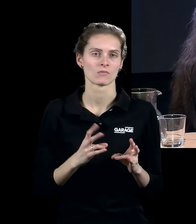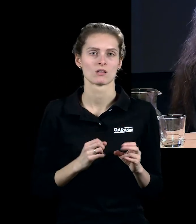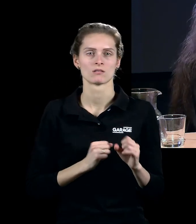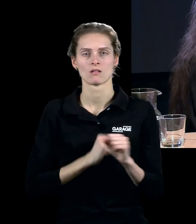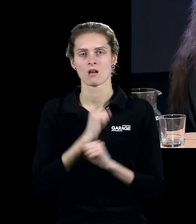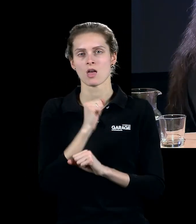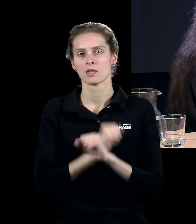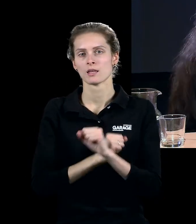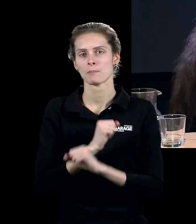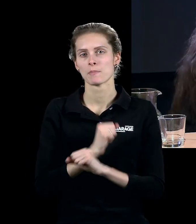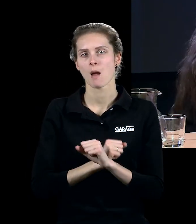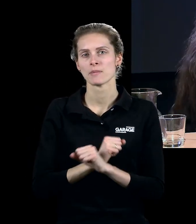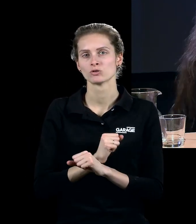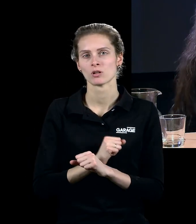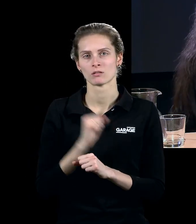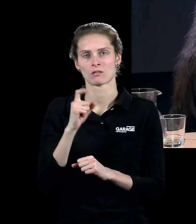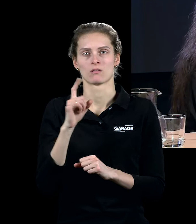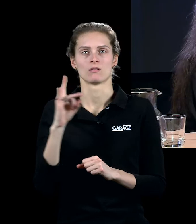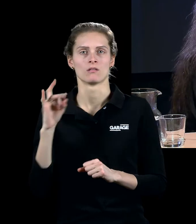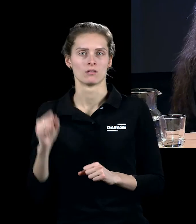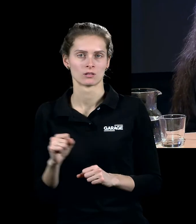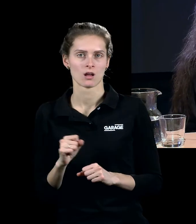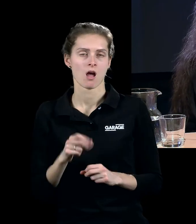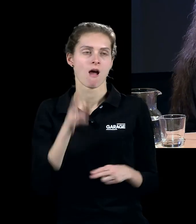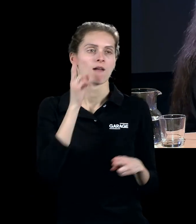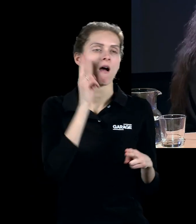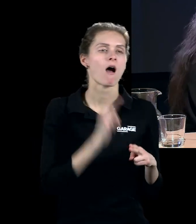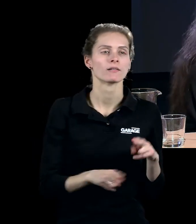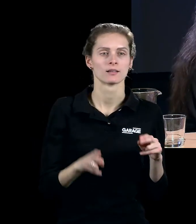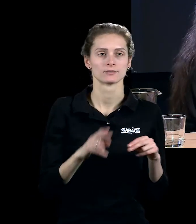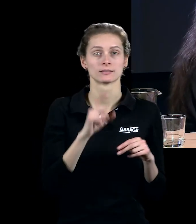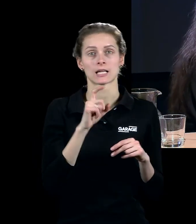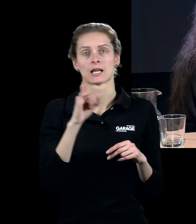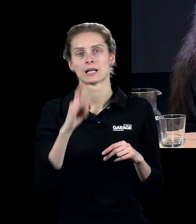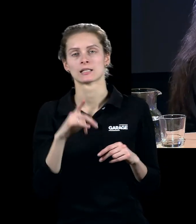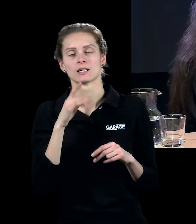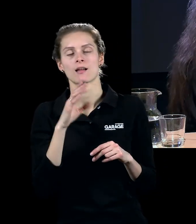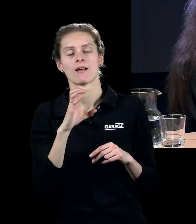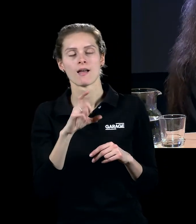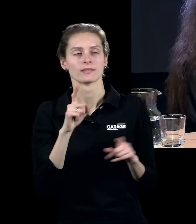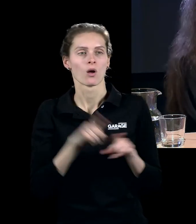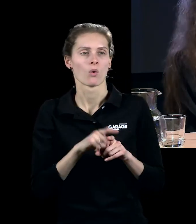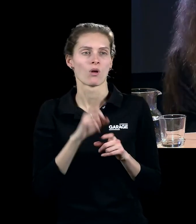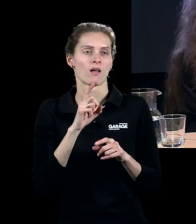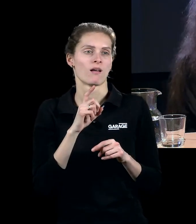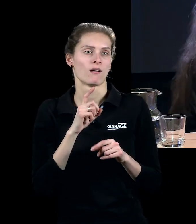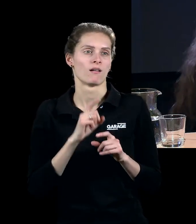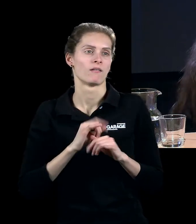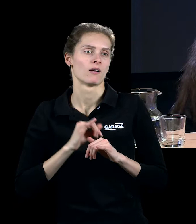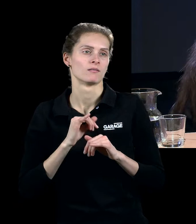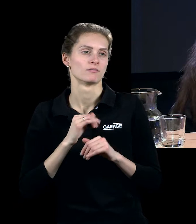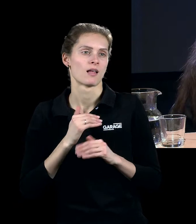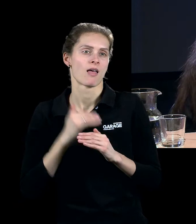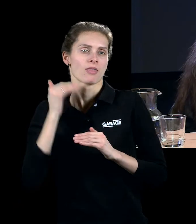помните, когда мы говорили про Бехеров, что вот это все, это конец индустриальной эры, в 60-е годы происходивший, это тоже один